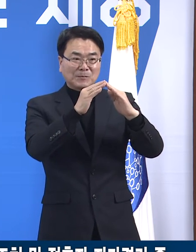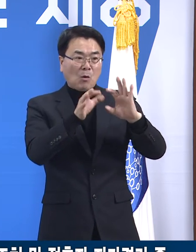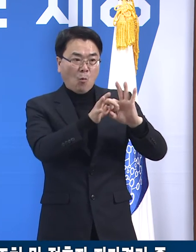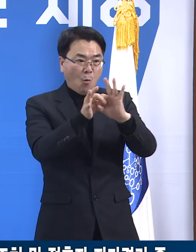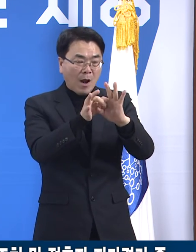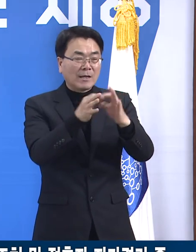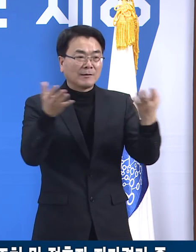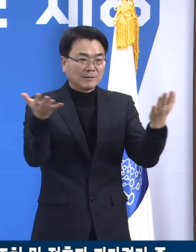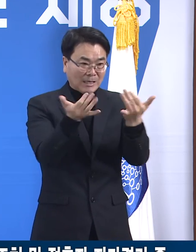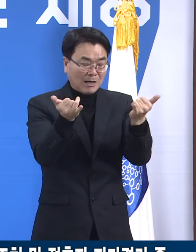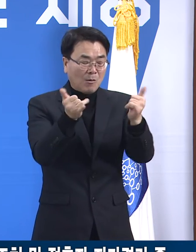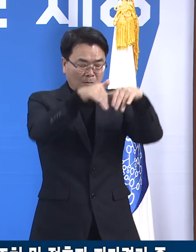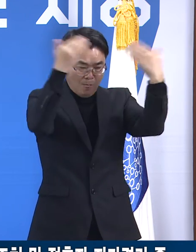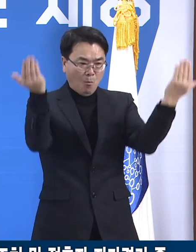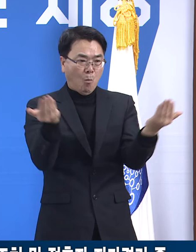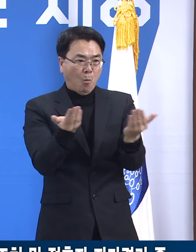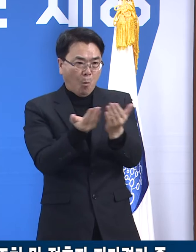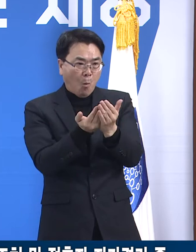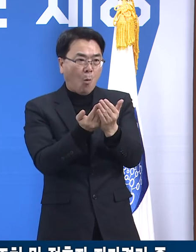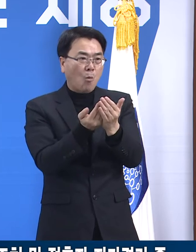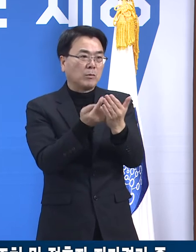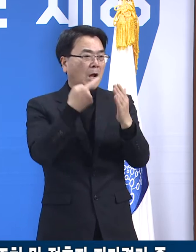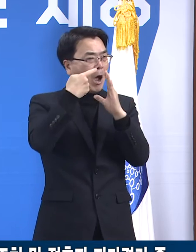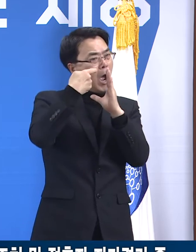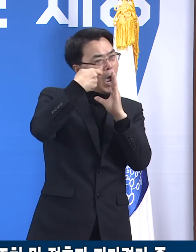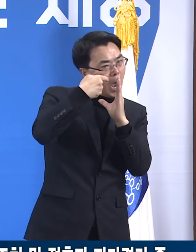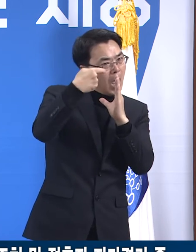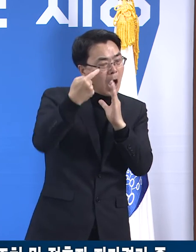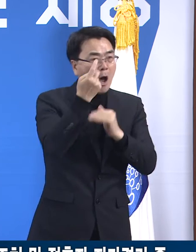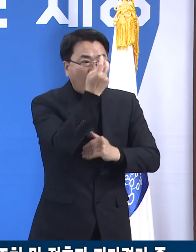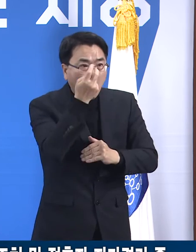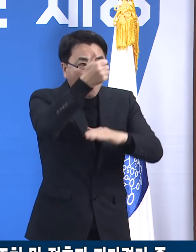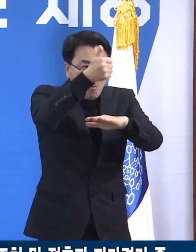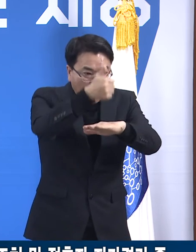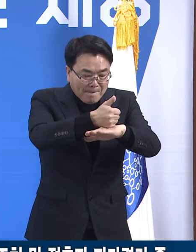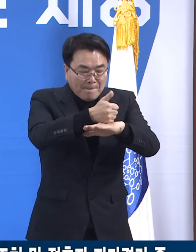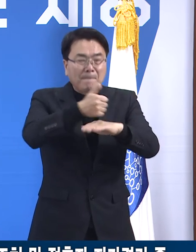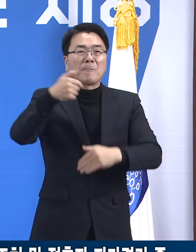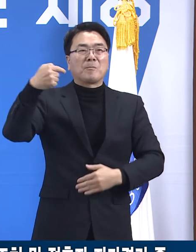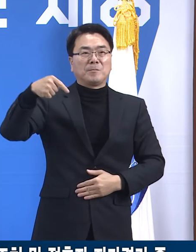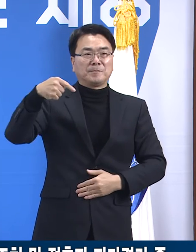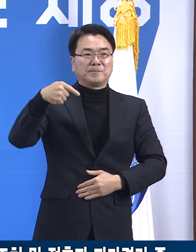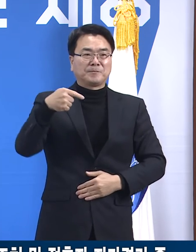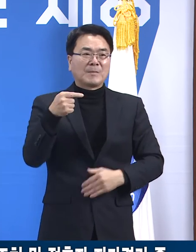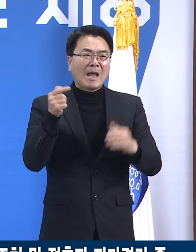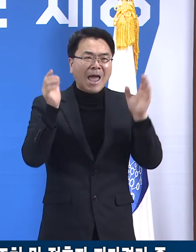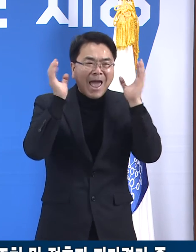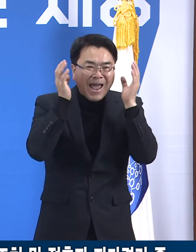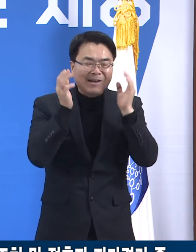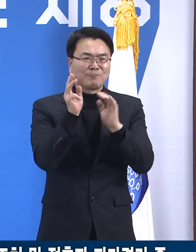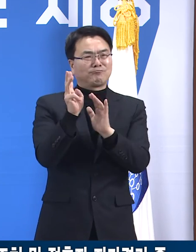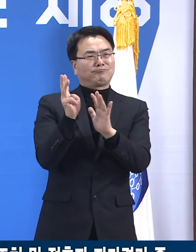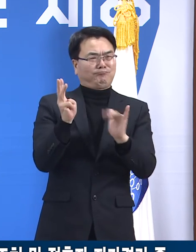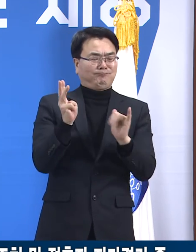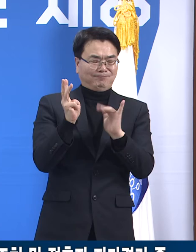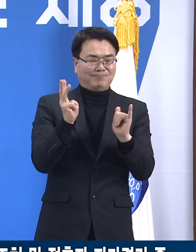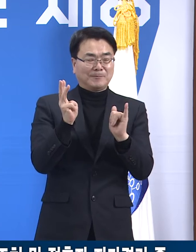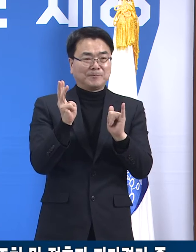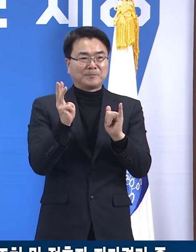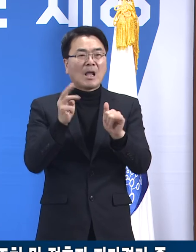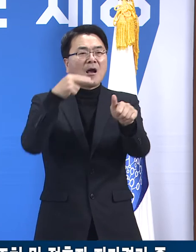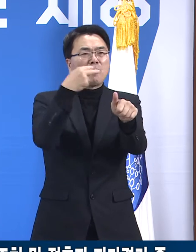대상으로 전수검사를 실시하였습니다. 이 검사 결과 원생 3명과